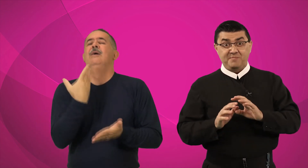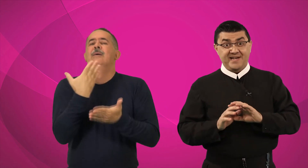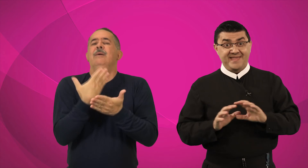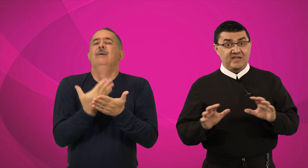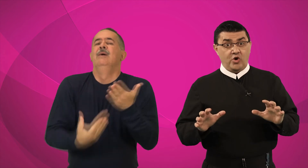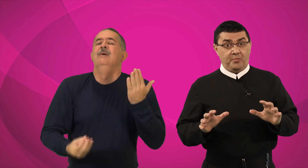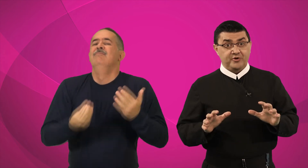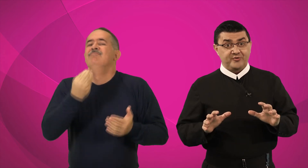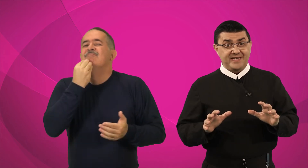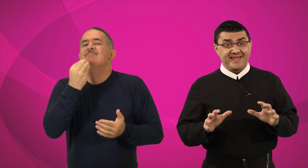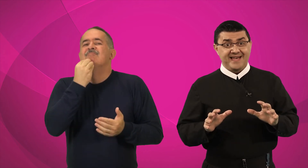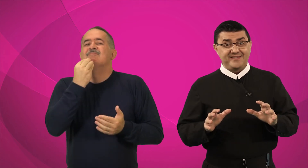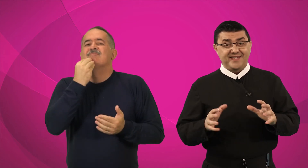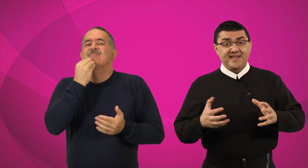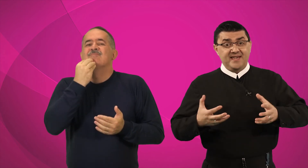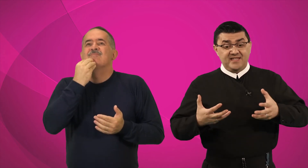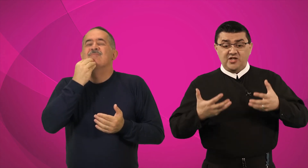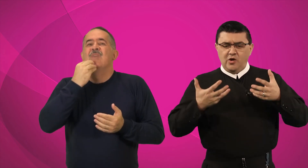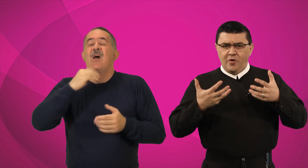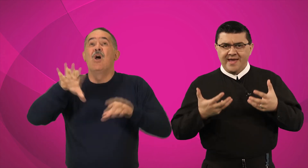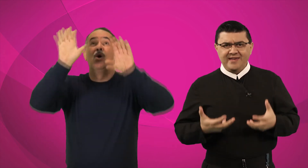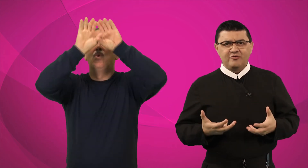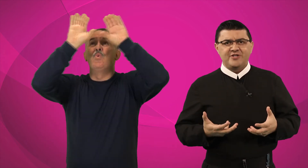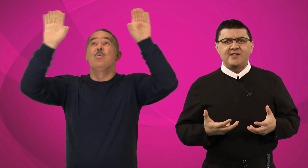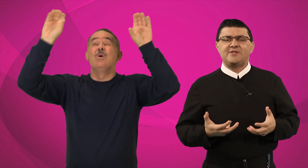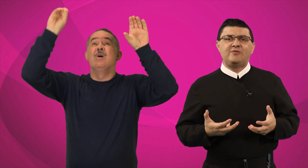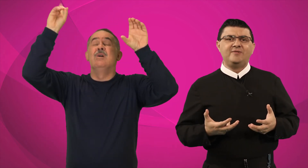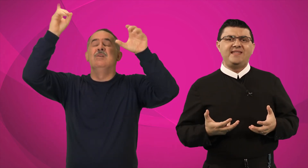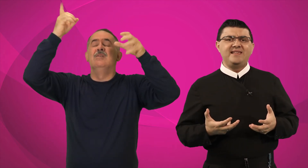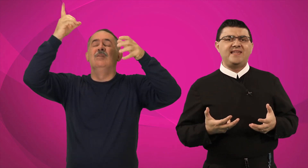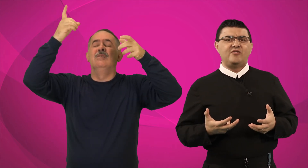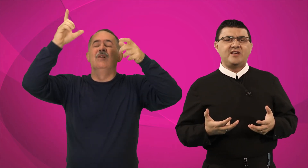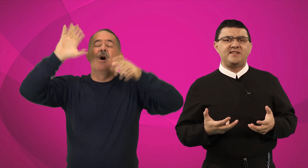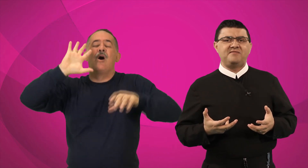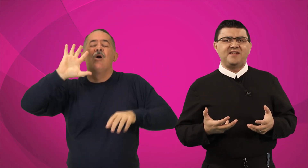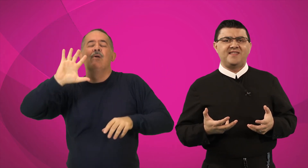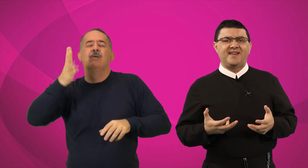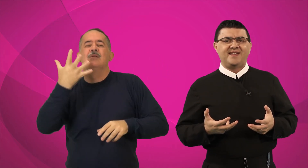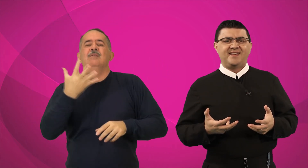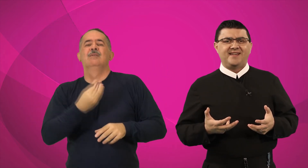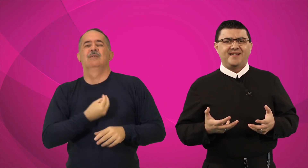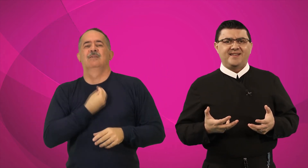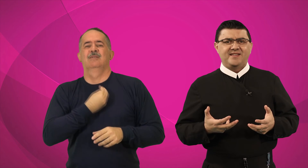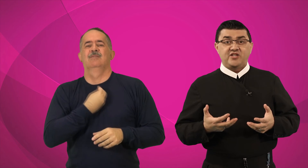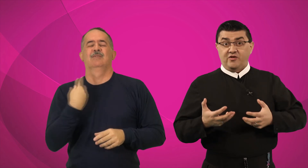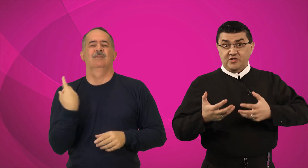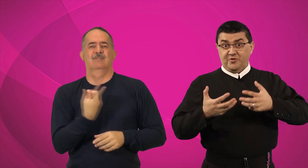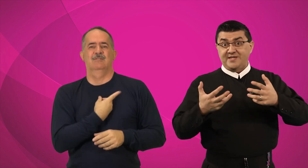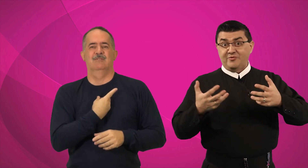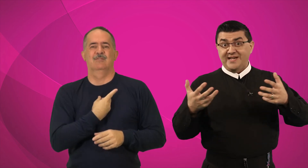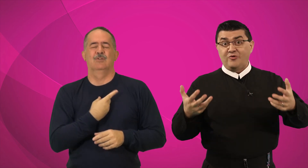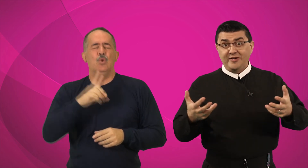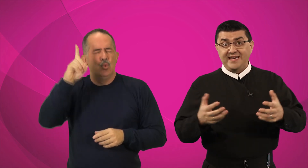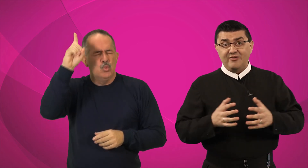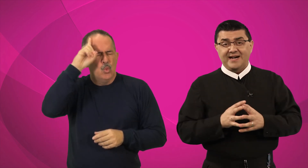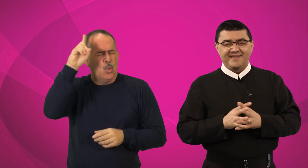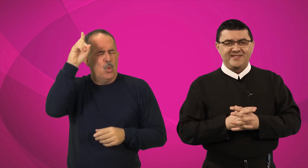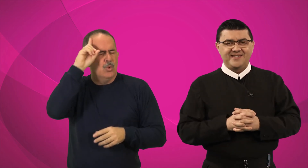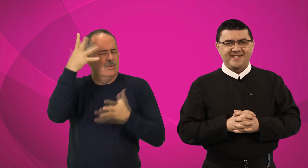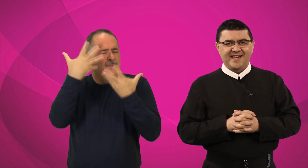perdendo a oportunidade de que o reino de Deus aconteça em nossa vida, de que nós possamos acolhê-lo a cada dia.